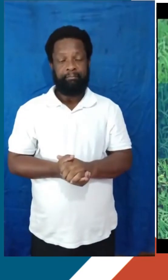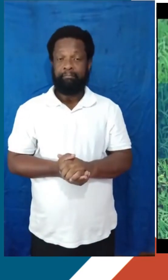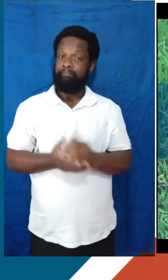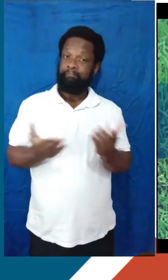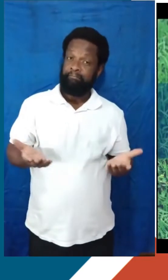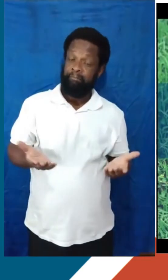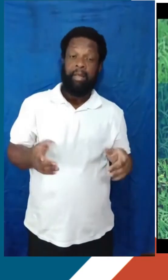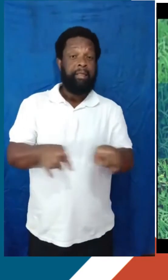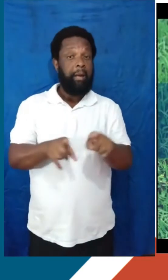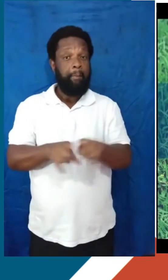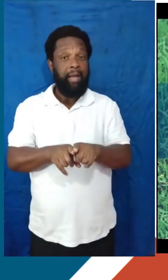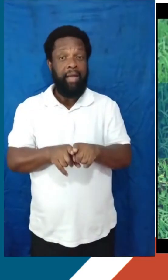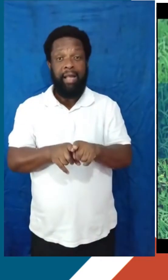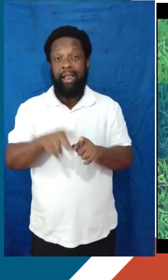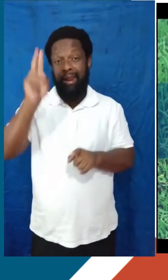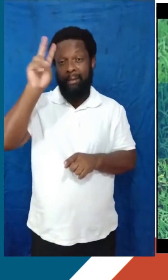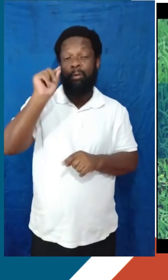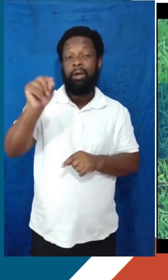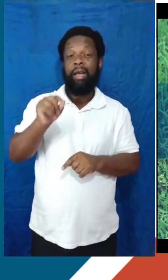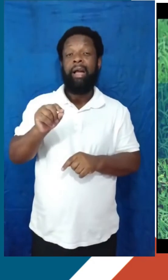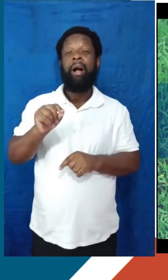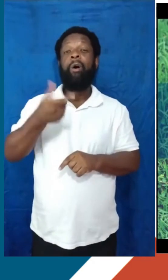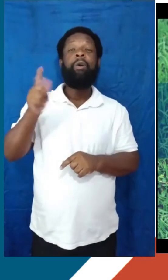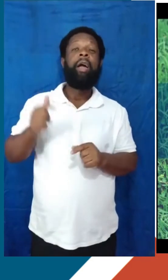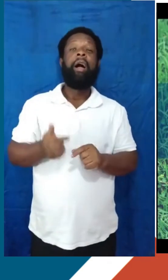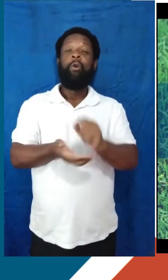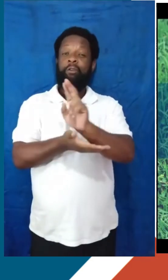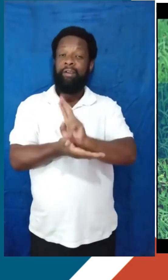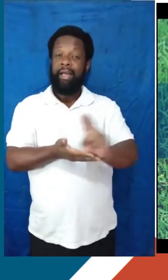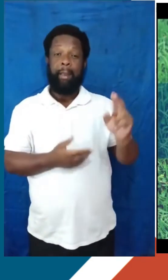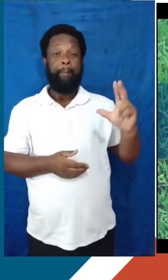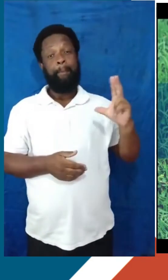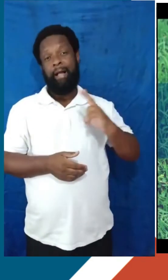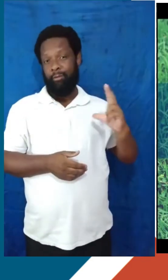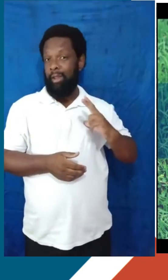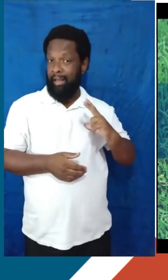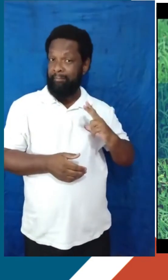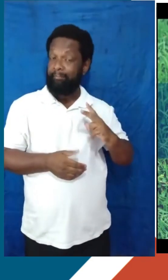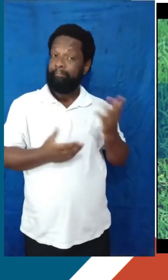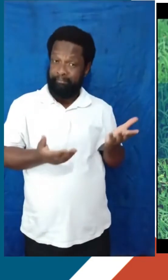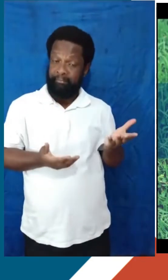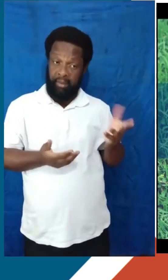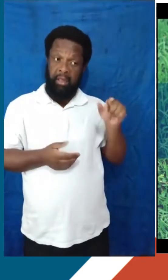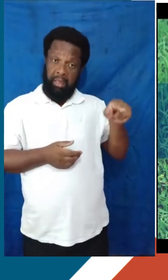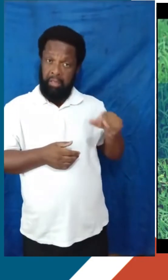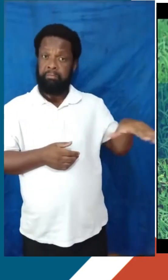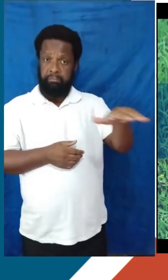Bom, e também não podemos esquecer da opção que são as universidades particulares, né. Elas são importantes,